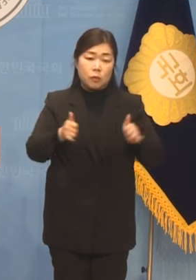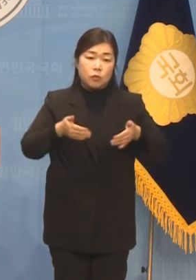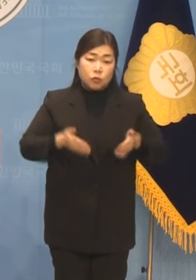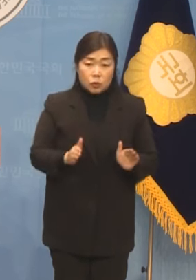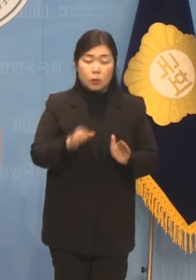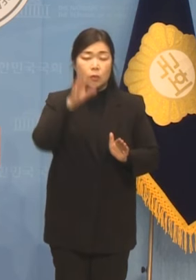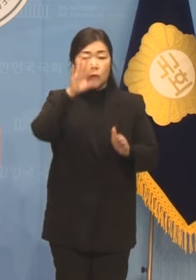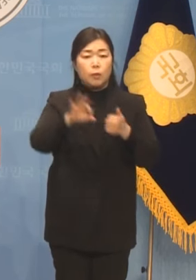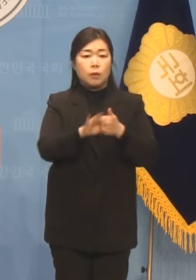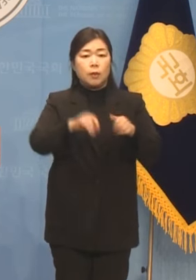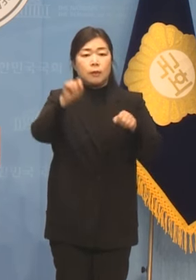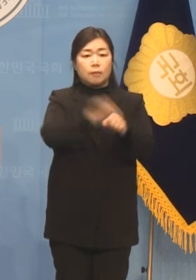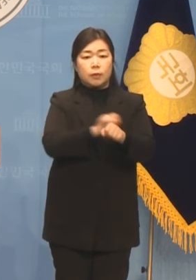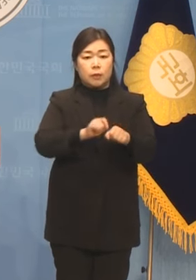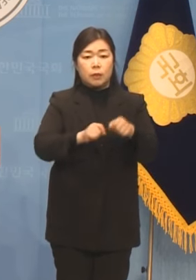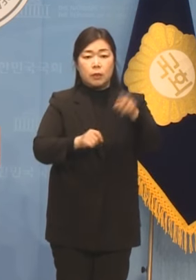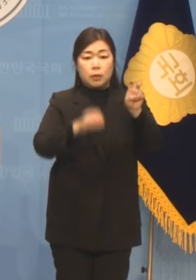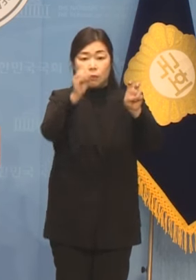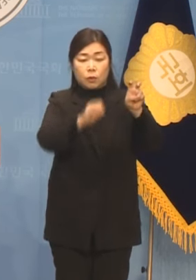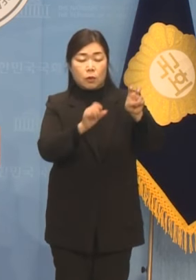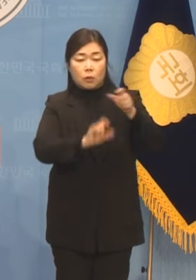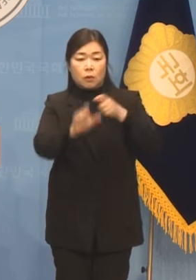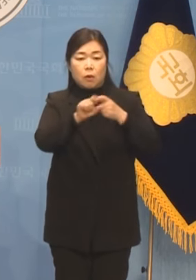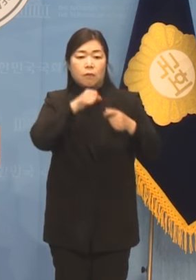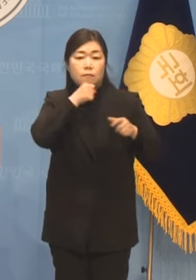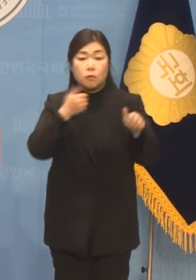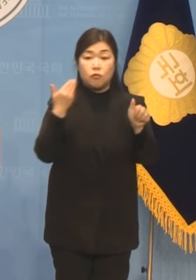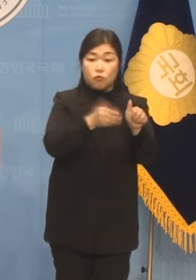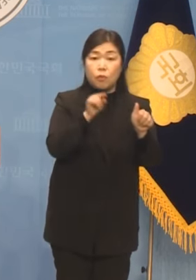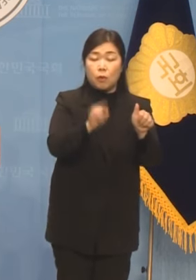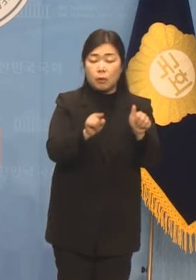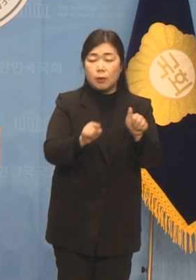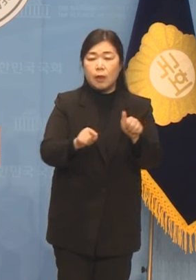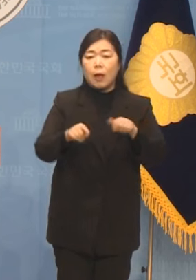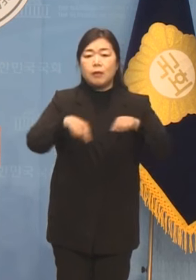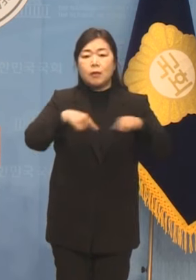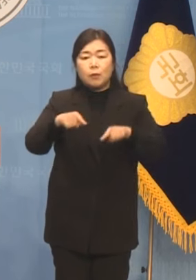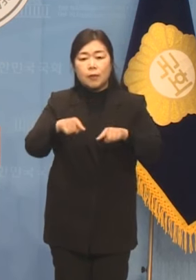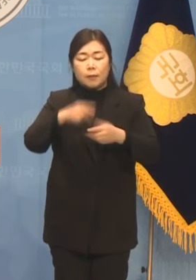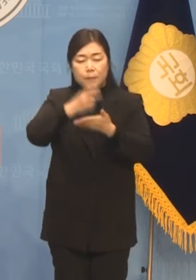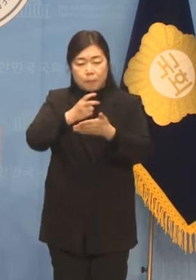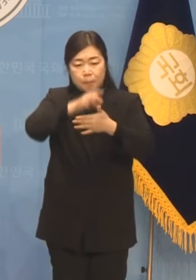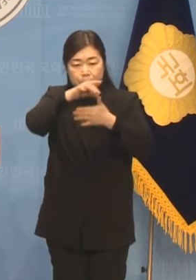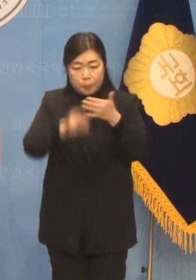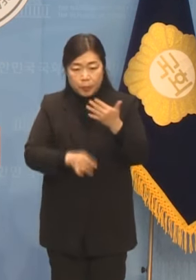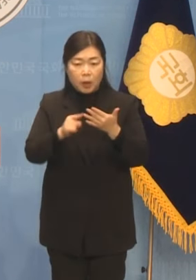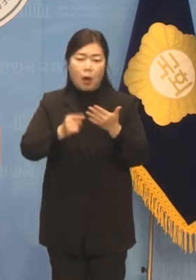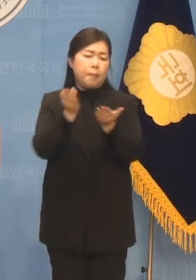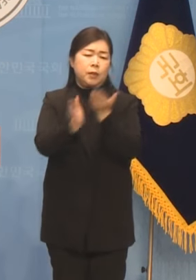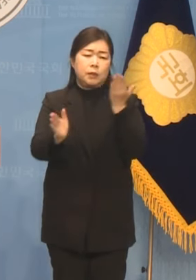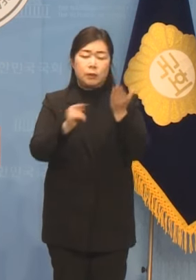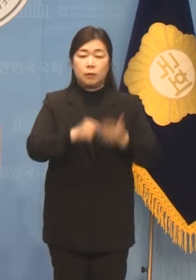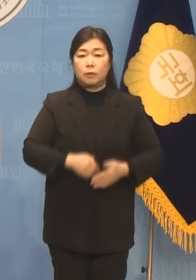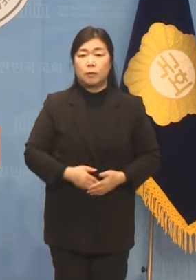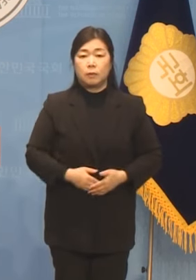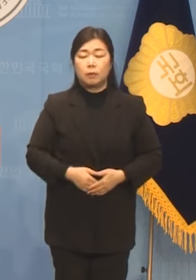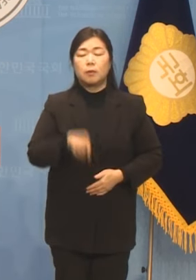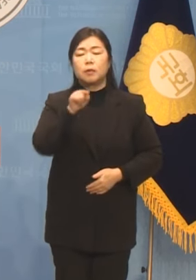한다는 민주당의 총선 기조를 정면으로 위배하는 것으로 민주당 총선 패배의 지름길입니다.